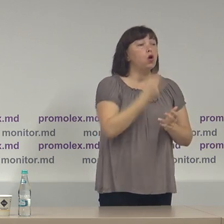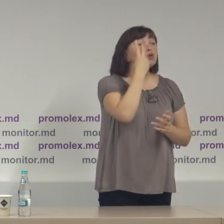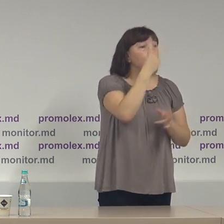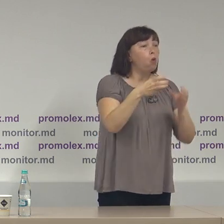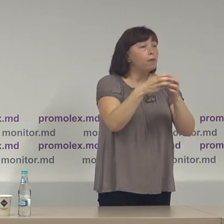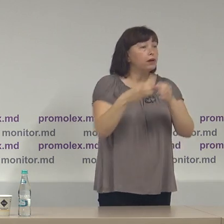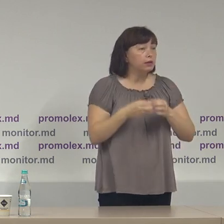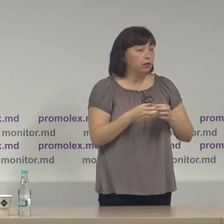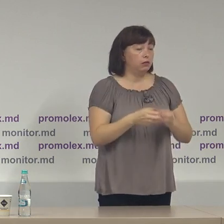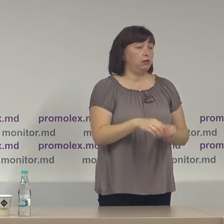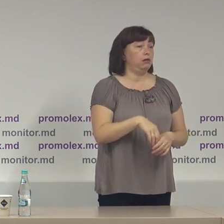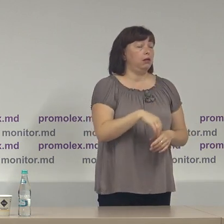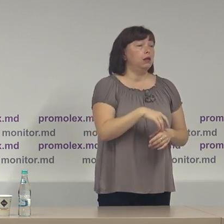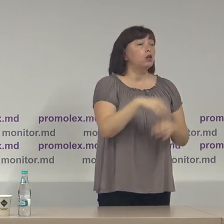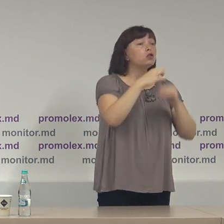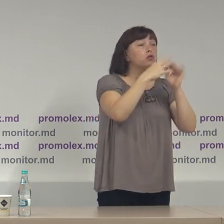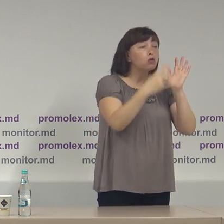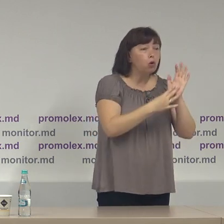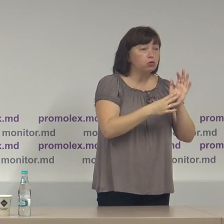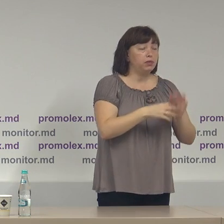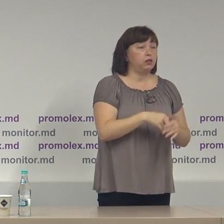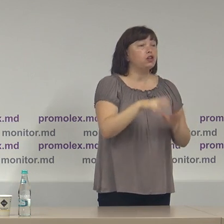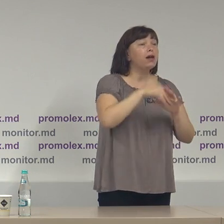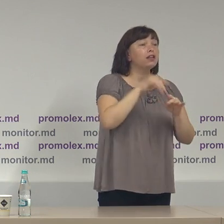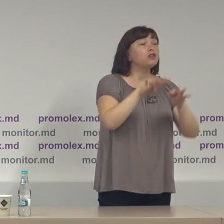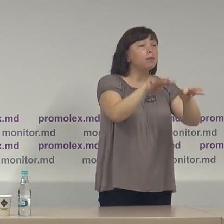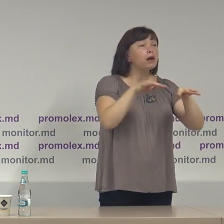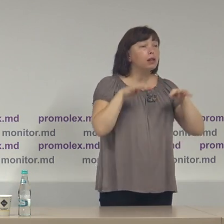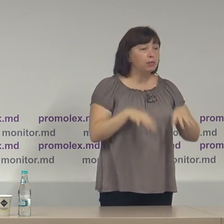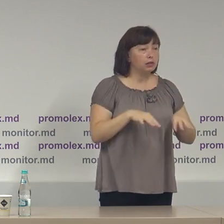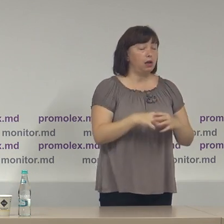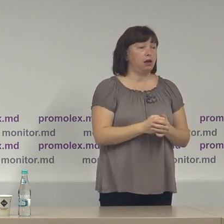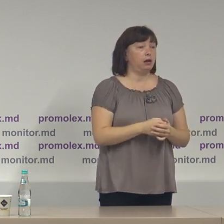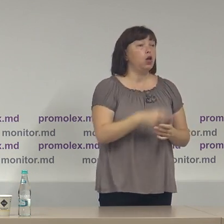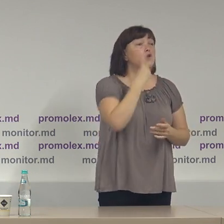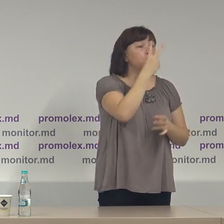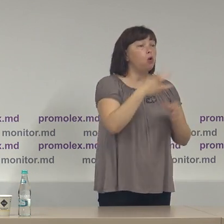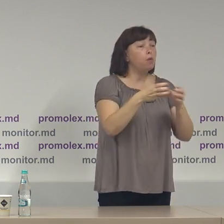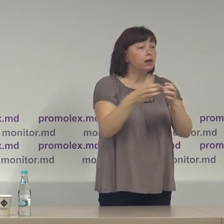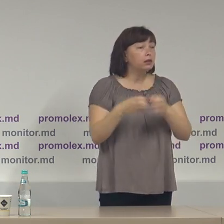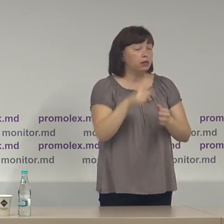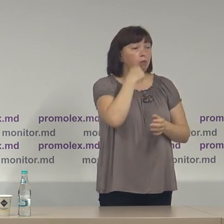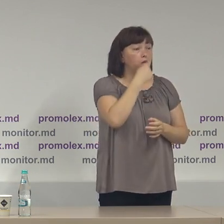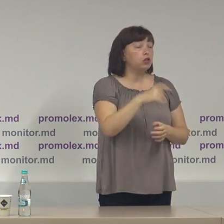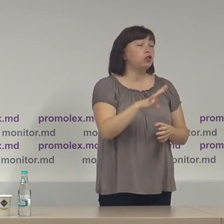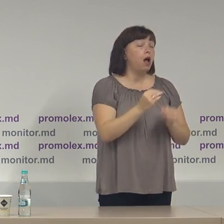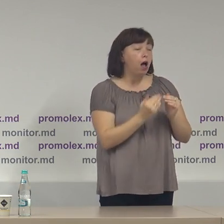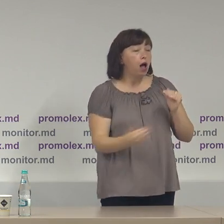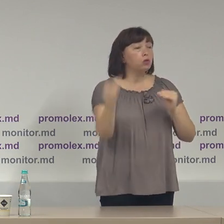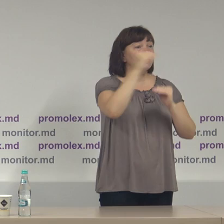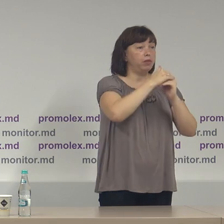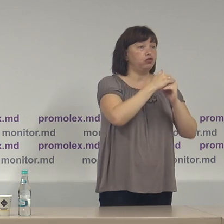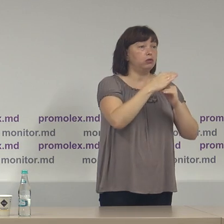două partidii politice, 2019, alegerile parlamentare, două partidii politice au depășit